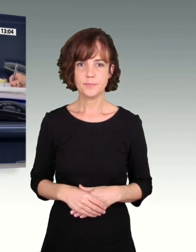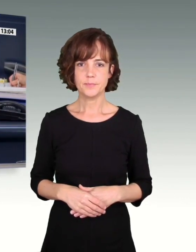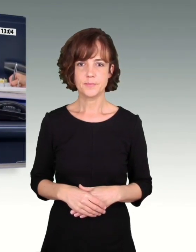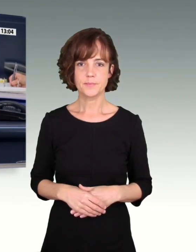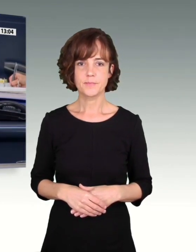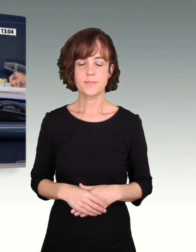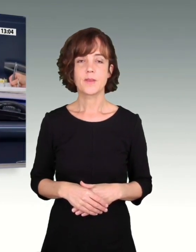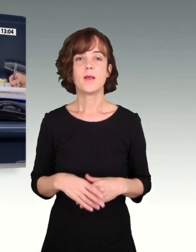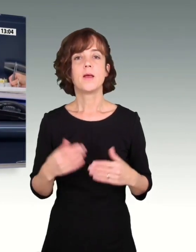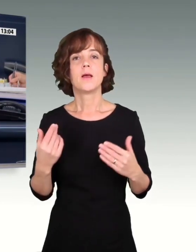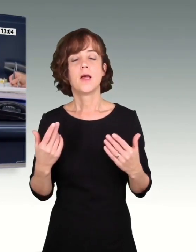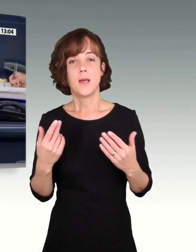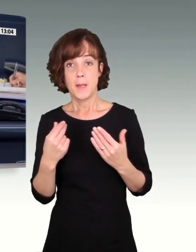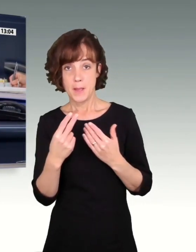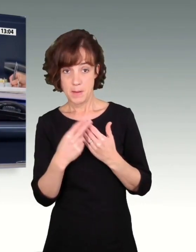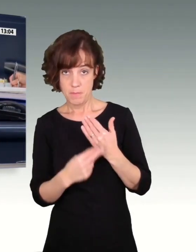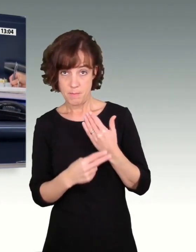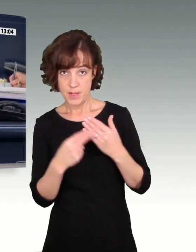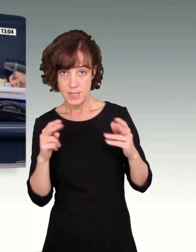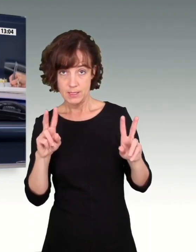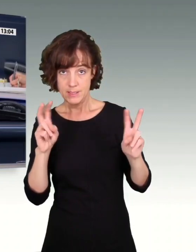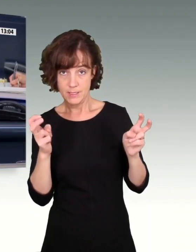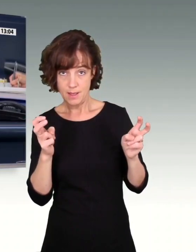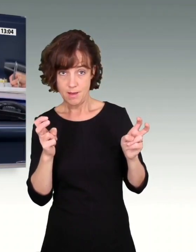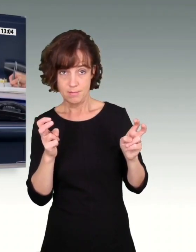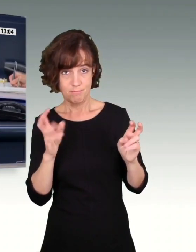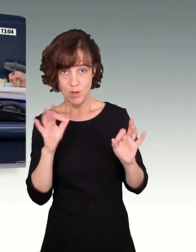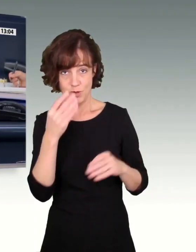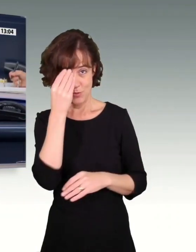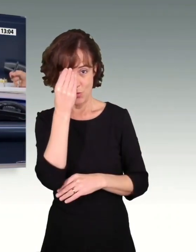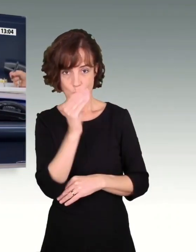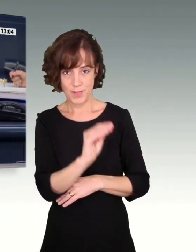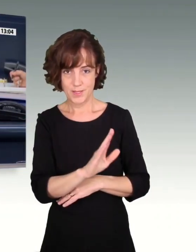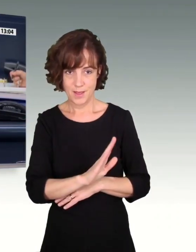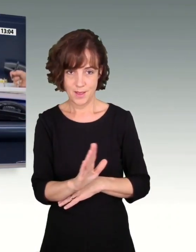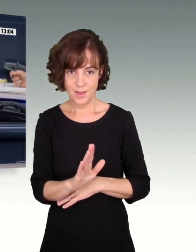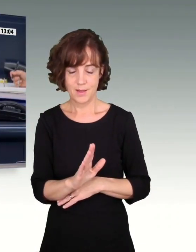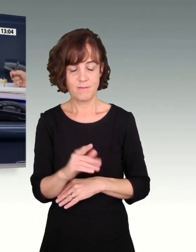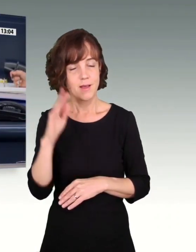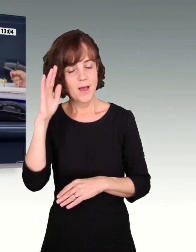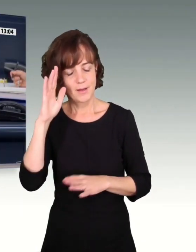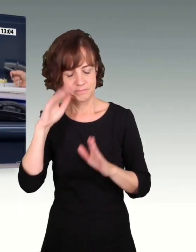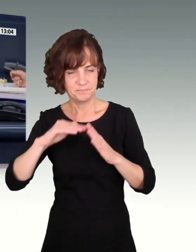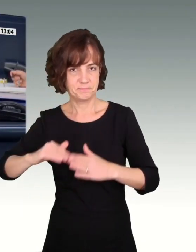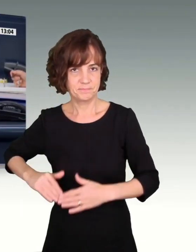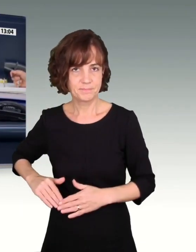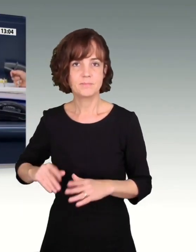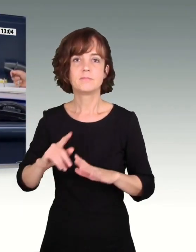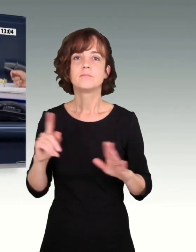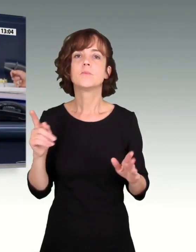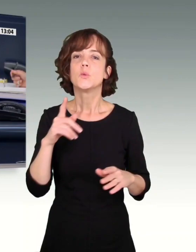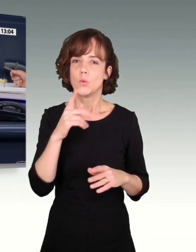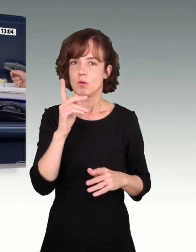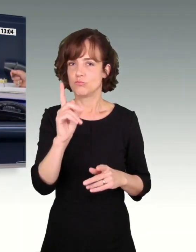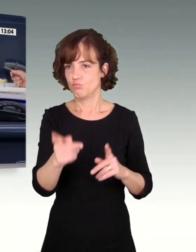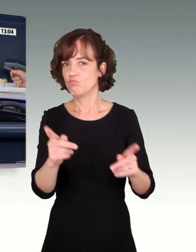Ich verkneife mir alles zu den Bibelzitaten. Ich habe jetzt gerade einige Gedanken dazu, sage ich aber nicht, weil ich muss ja nur das Wort